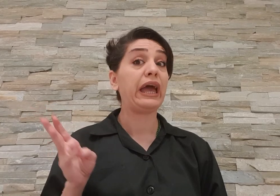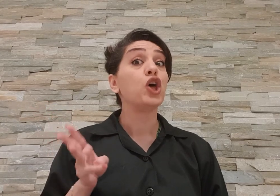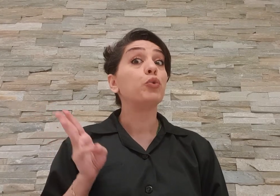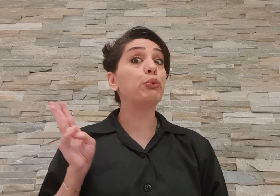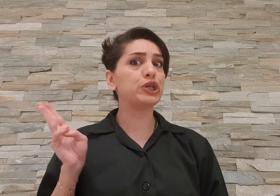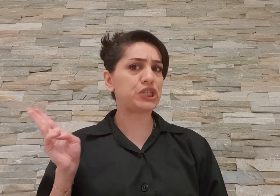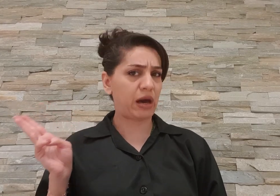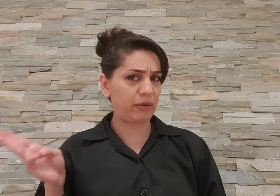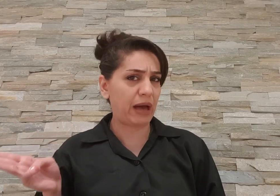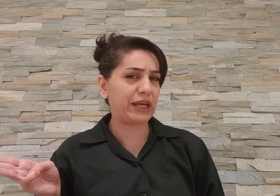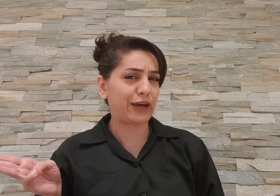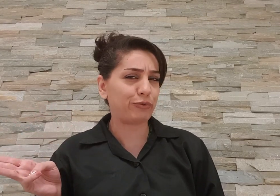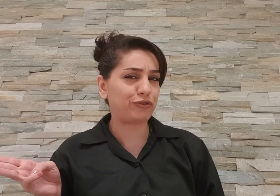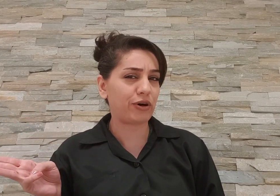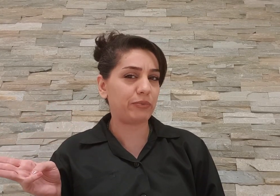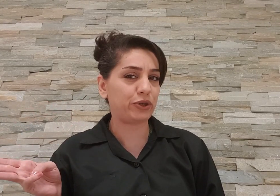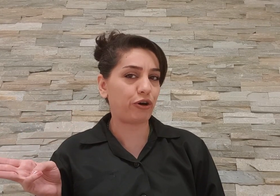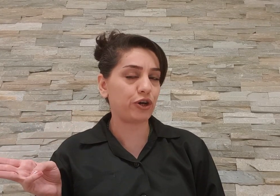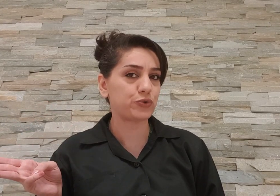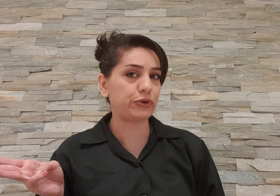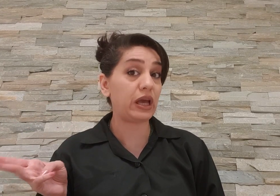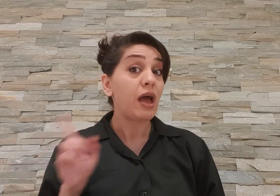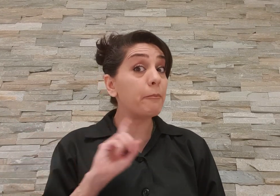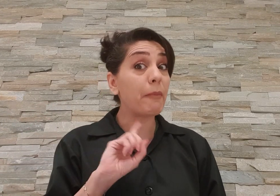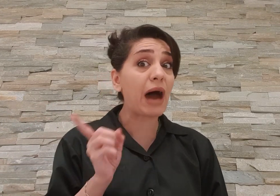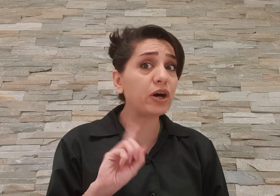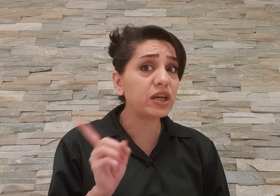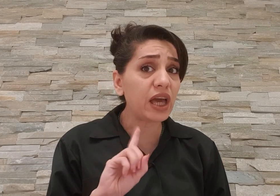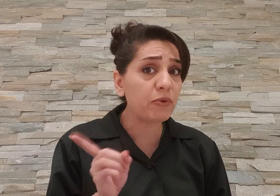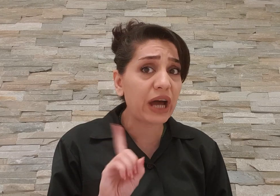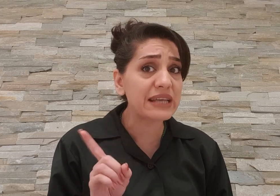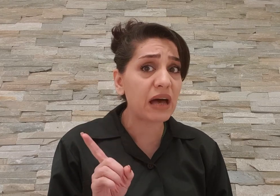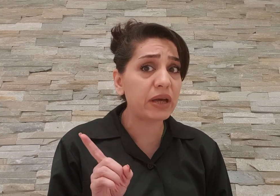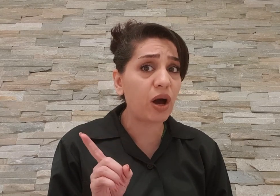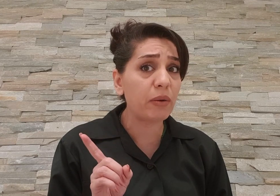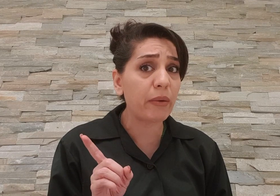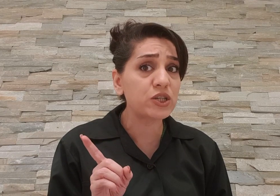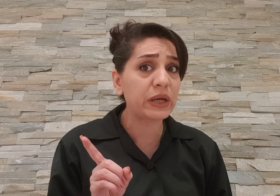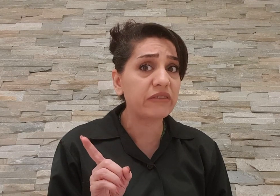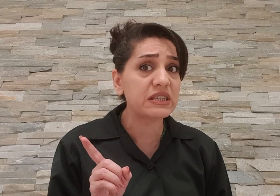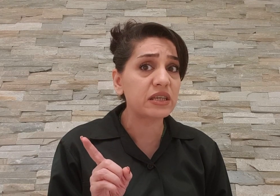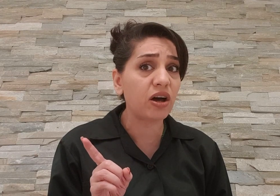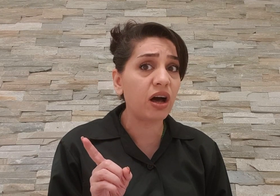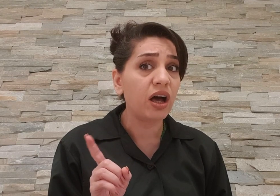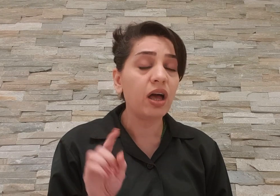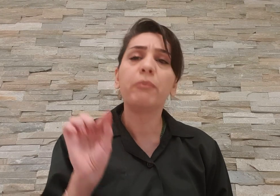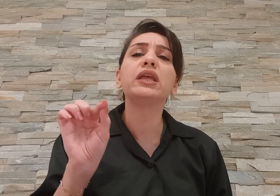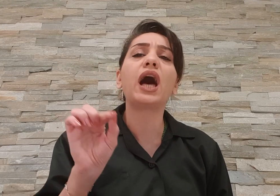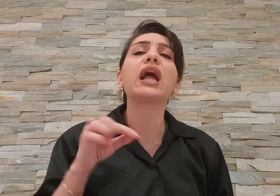موجتبا مملکتو با طائب به تاراش برده مباده یه موقع اصلا به نام باباش بنویسینا پدر